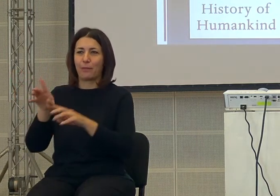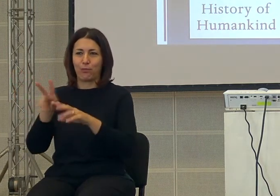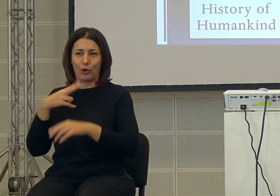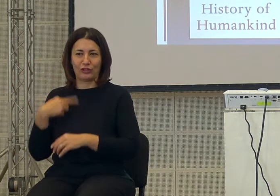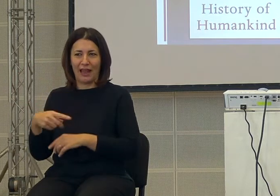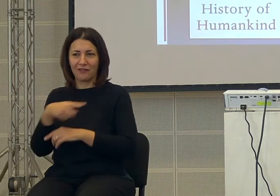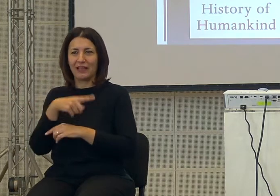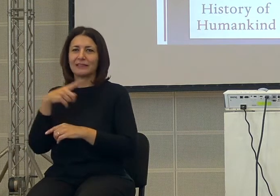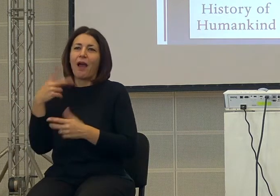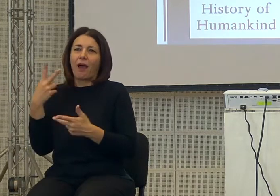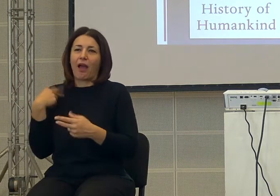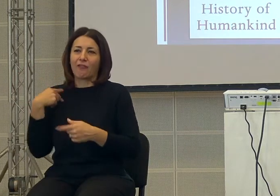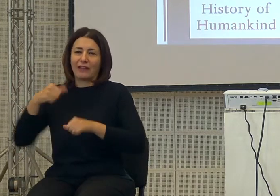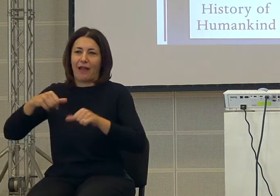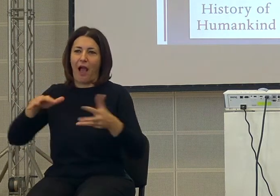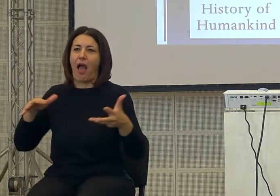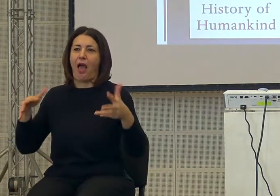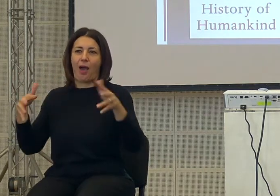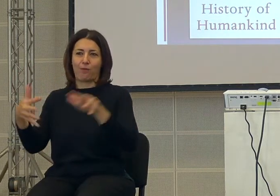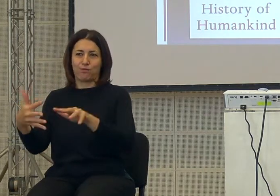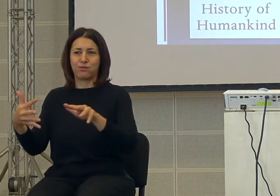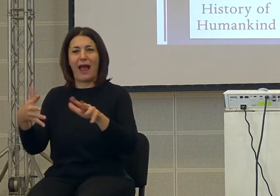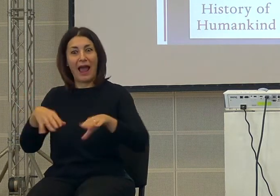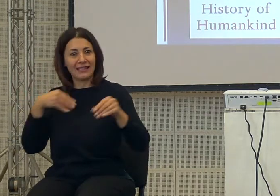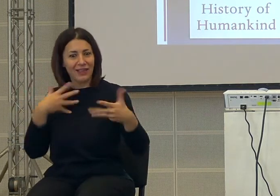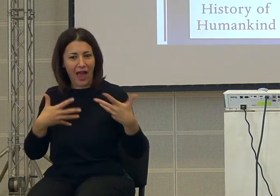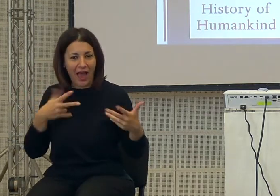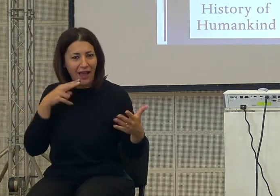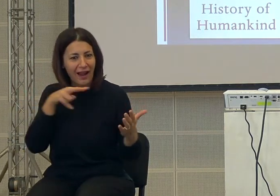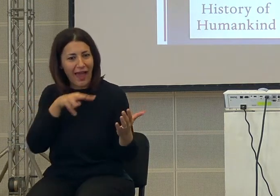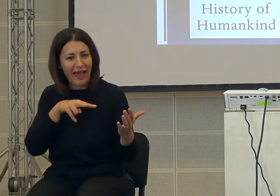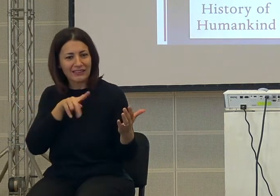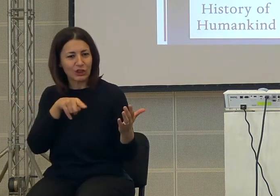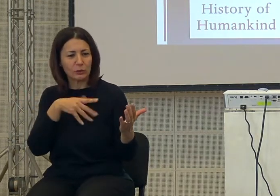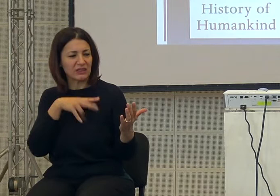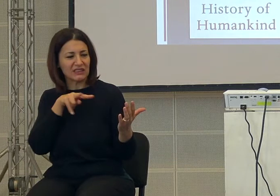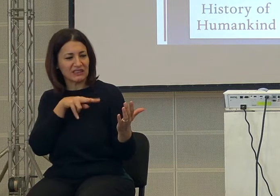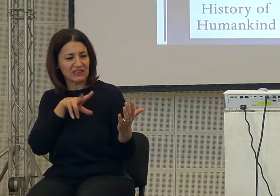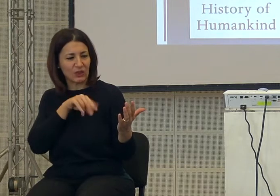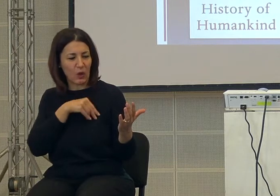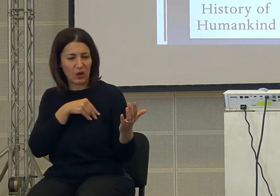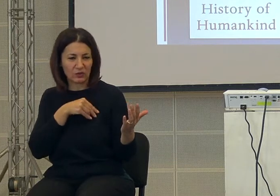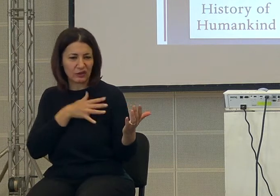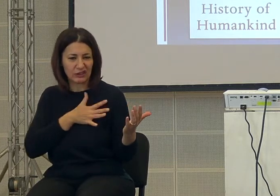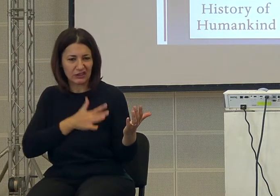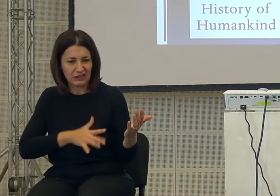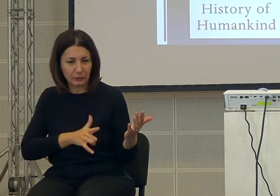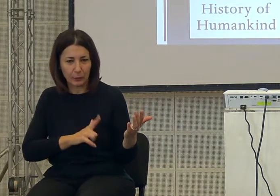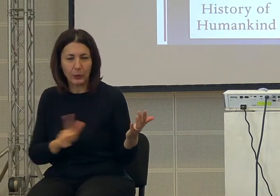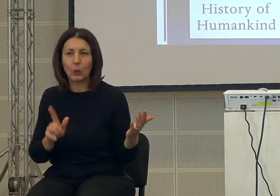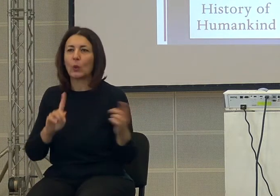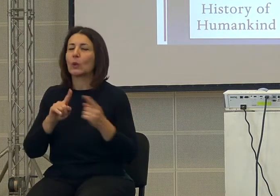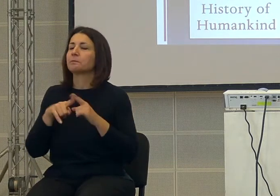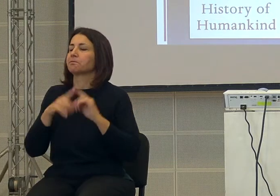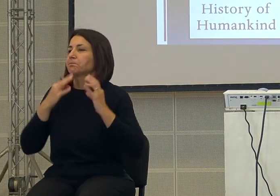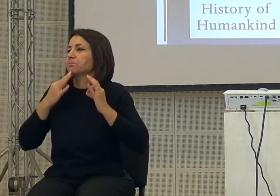che hanno entusiasmato poi non entusiasmano più tanto e ci sono nuovi libri e quindi, e per cui ho deciso